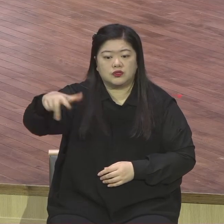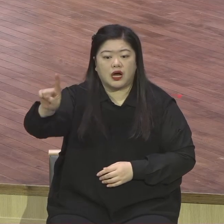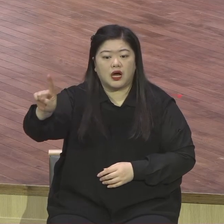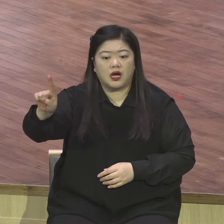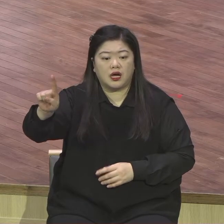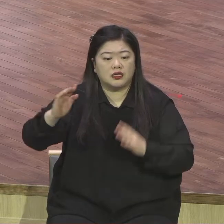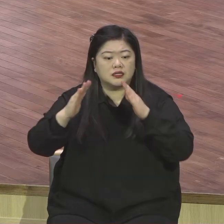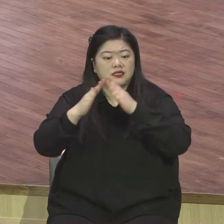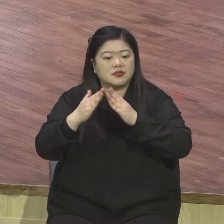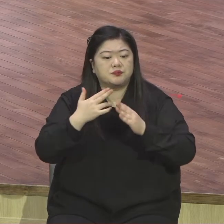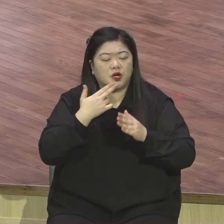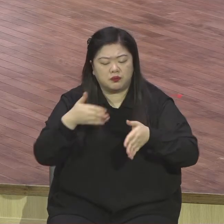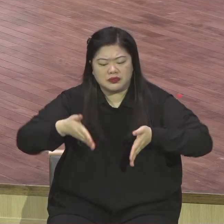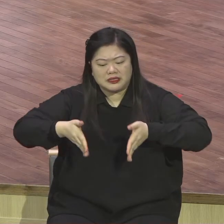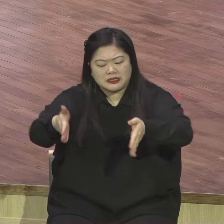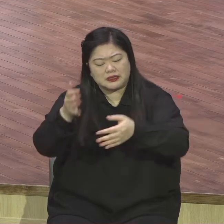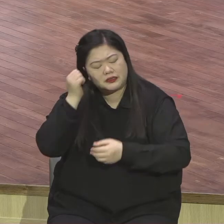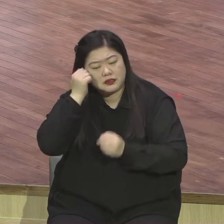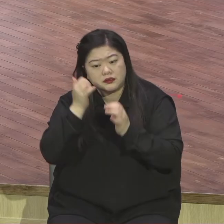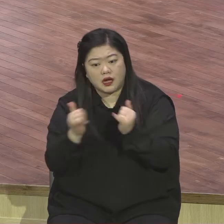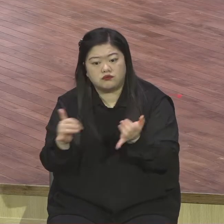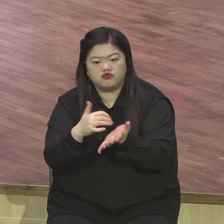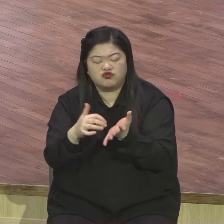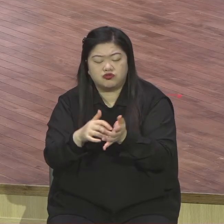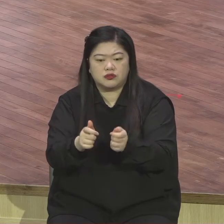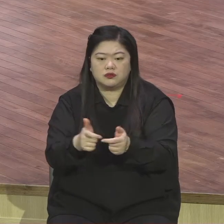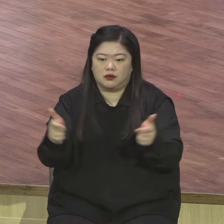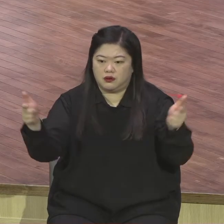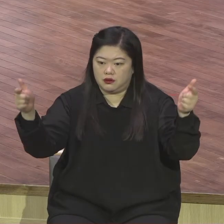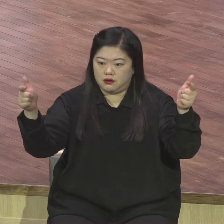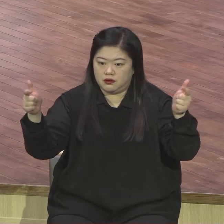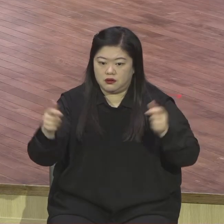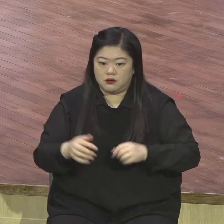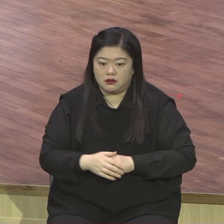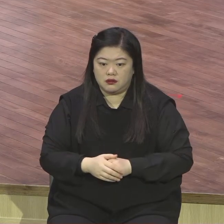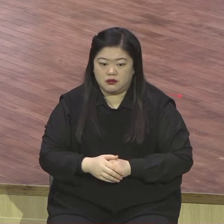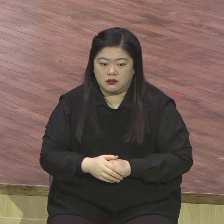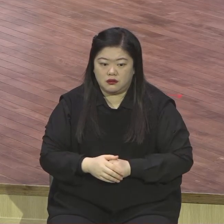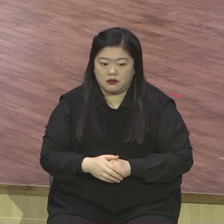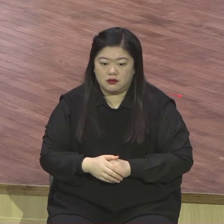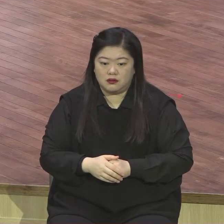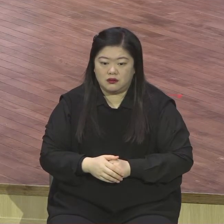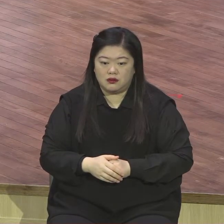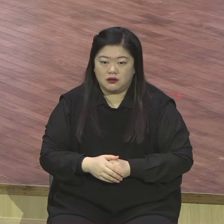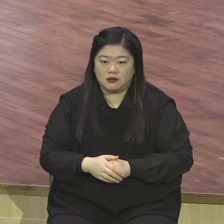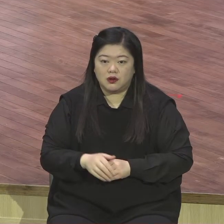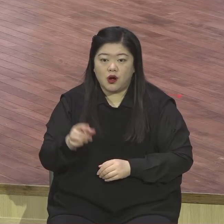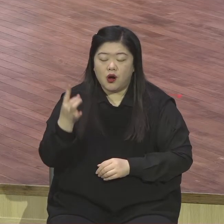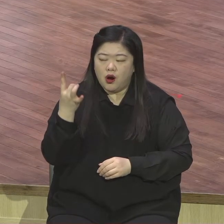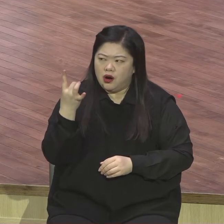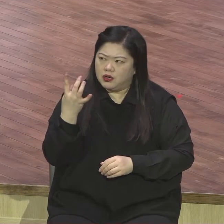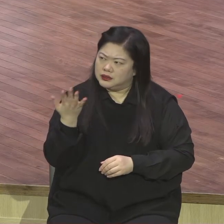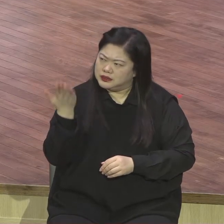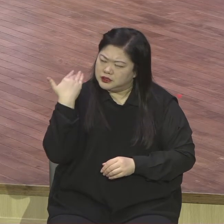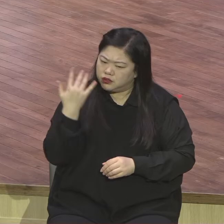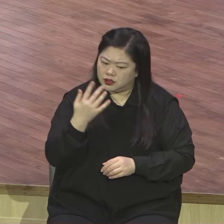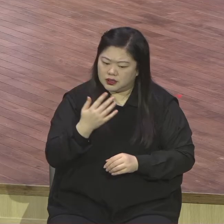노숙자들을 그렇게 아침마다 스프를 끓여가지고 깨워가면서 그렇게 먹이고